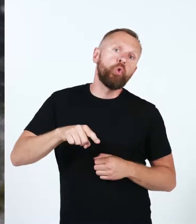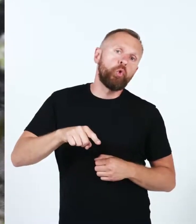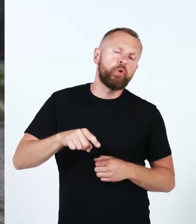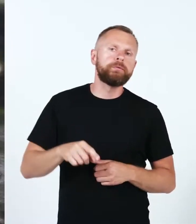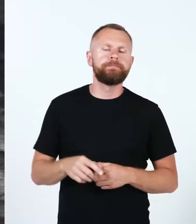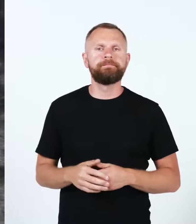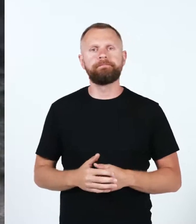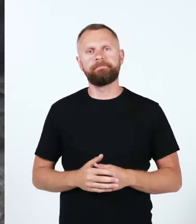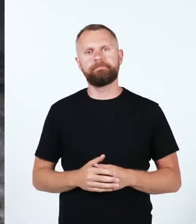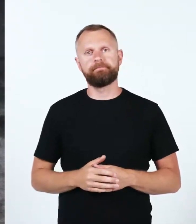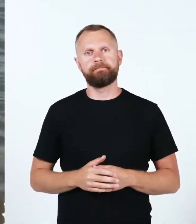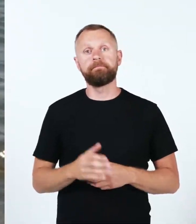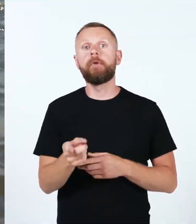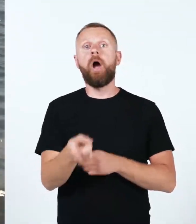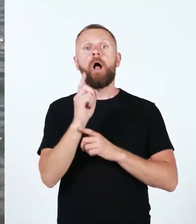juulis.